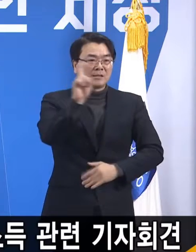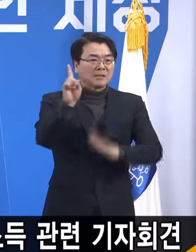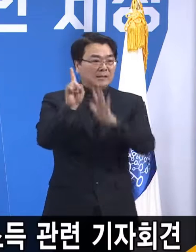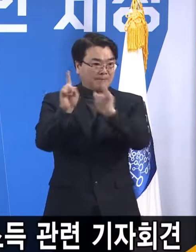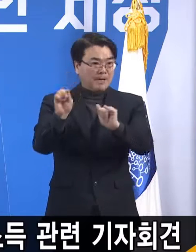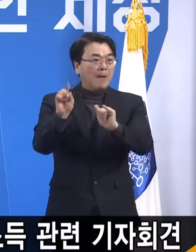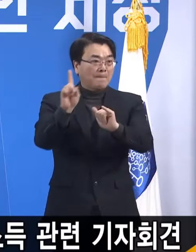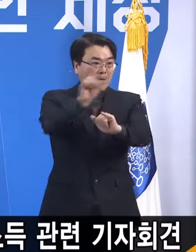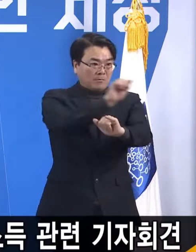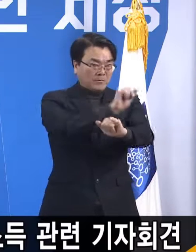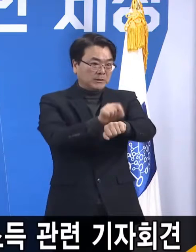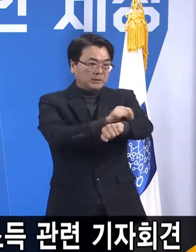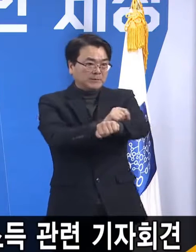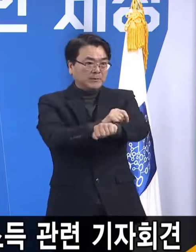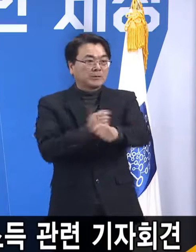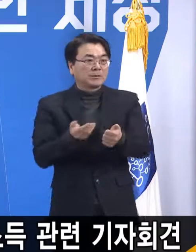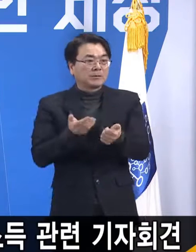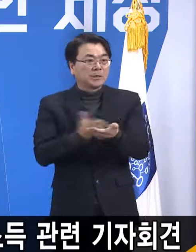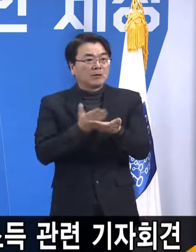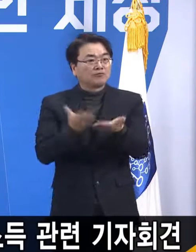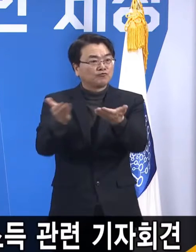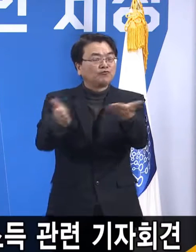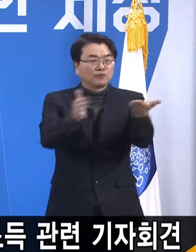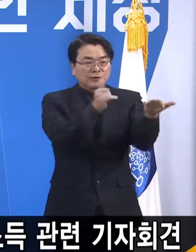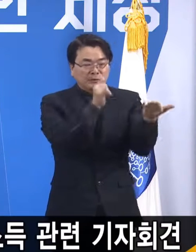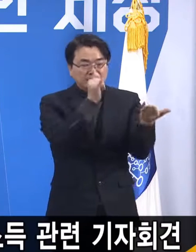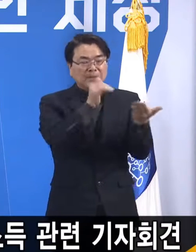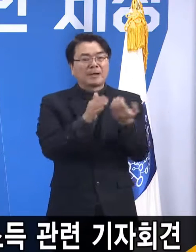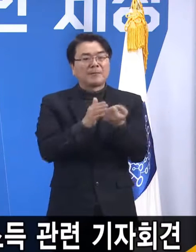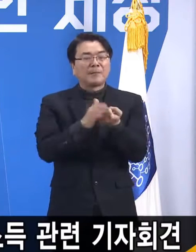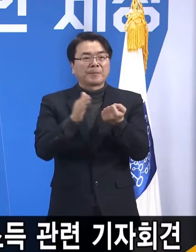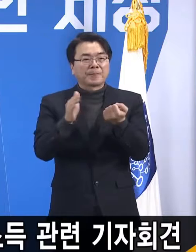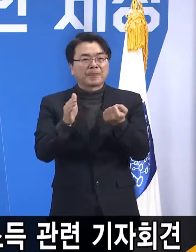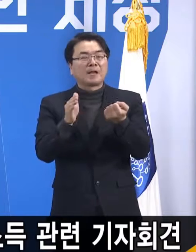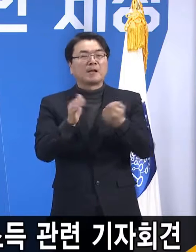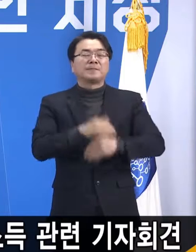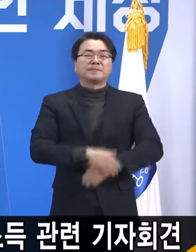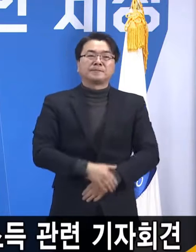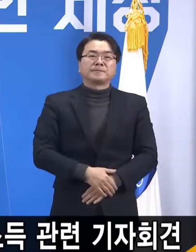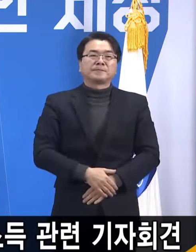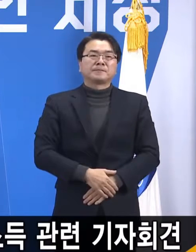해드렸습니다. 다른 데도 하실 곳은 하시라고 했는데 특별히 더 신청이 없었습니다.